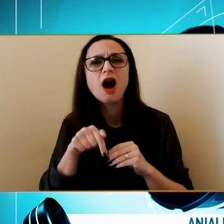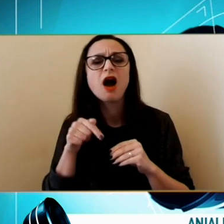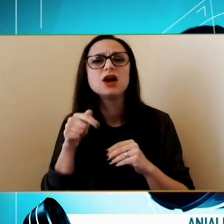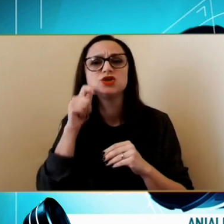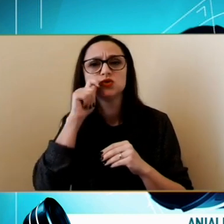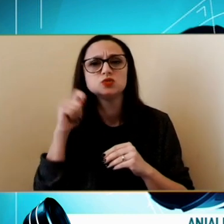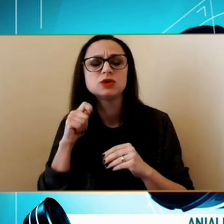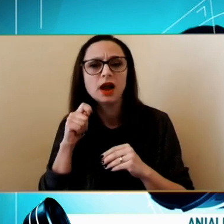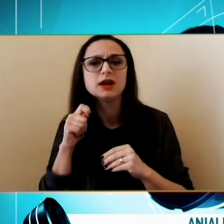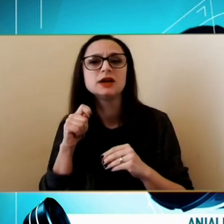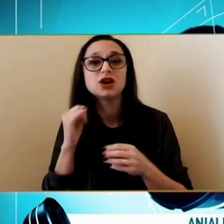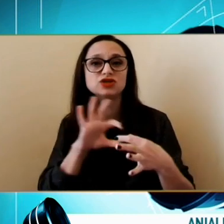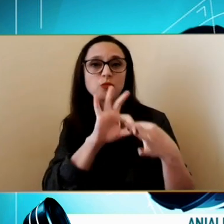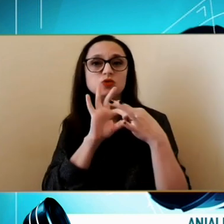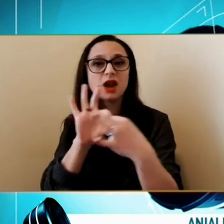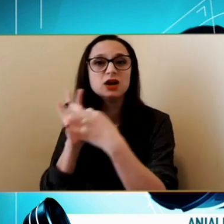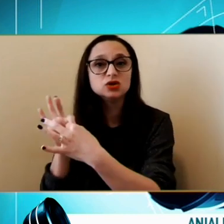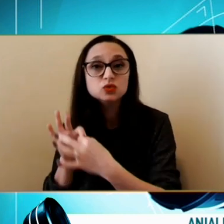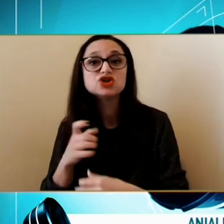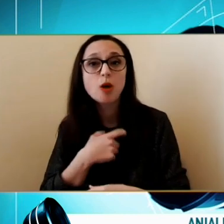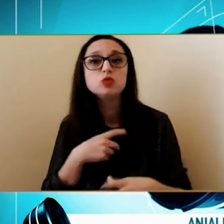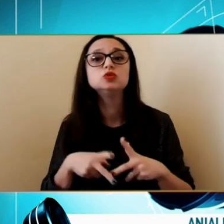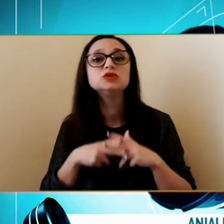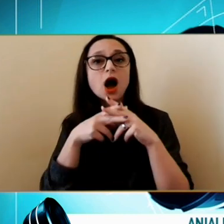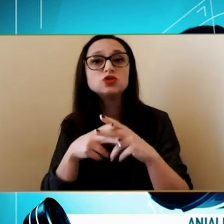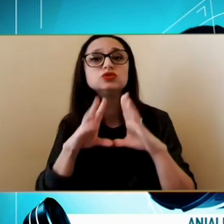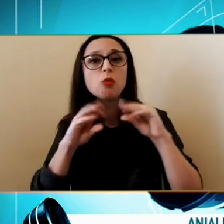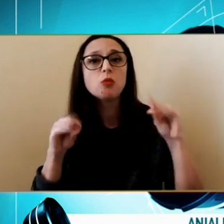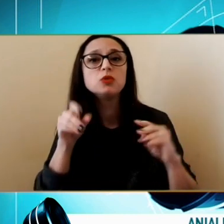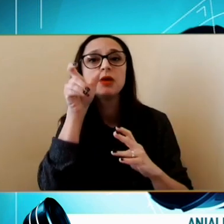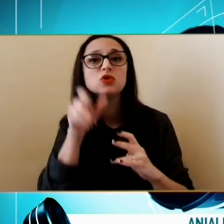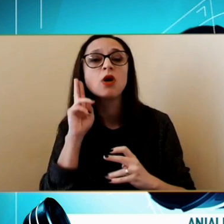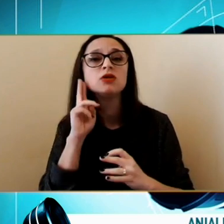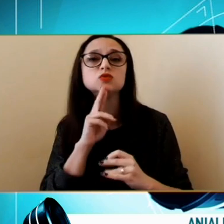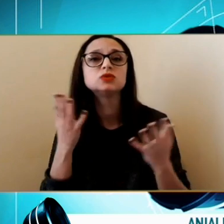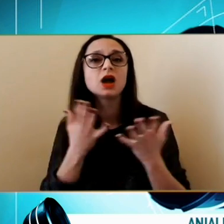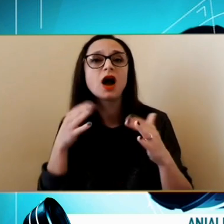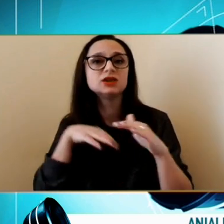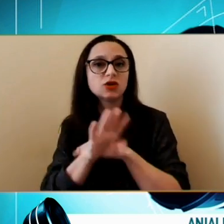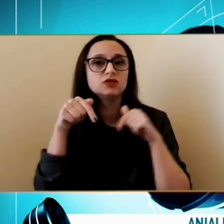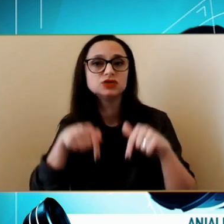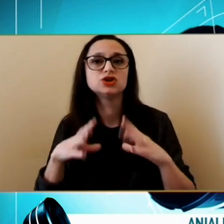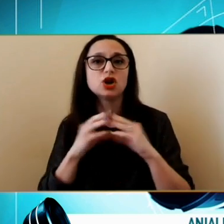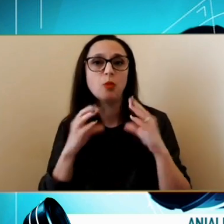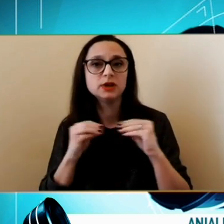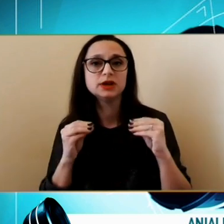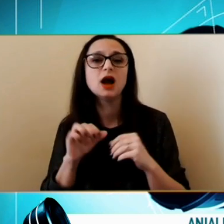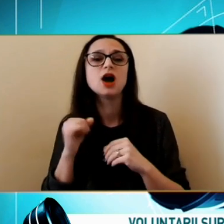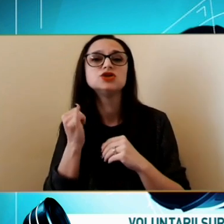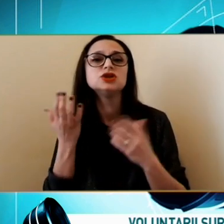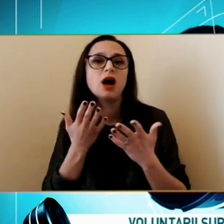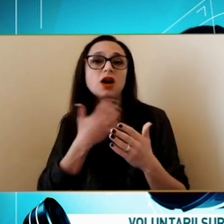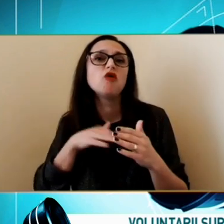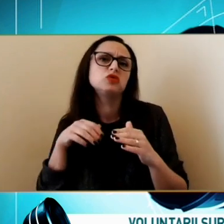Și așa Am putut să ajutăm Multe persoane surde Care s-au refugiat în România Și care au vrut să meargă Mai